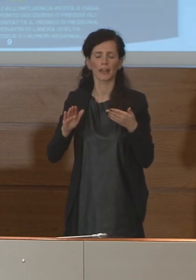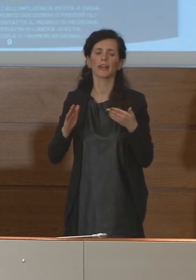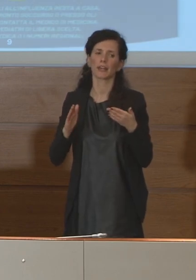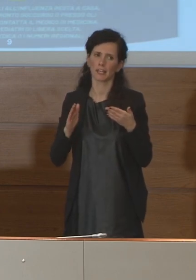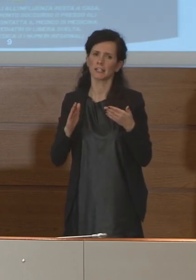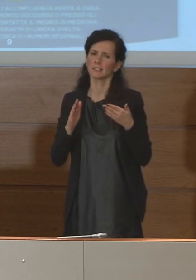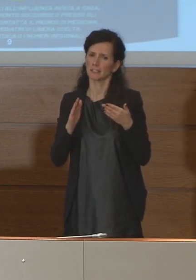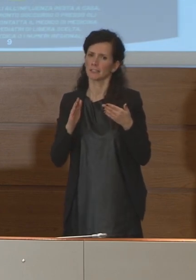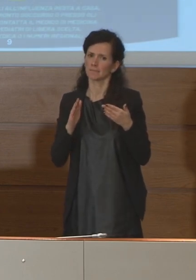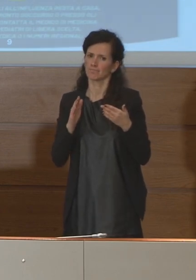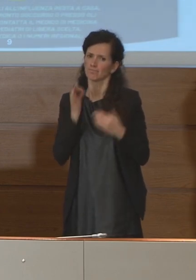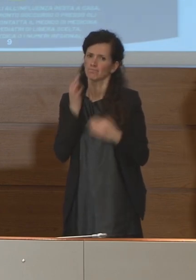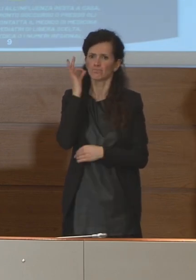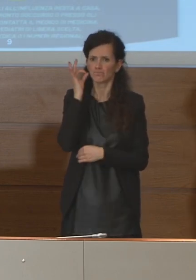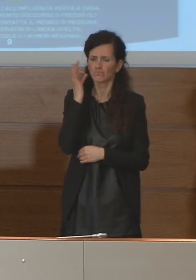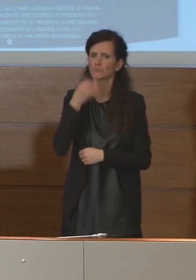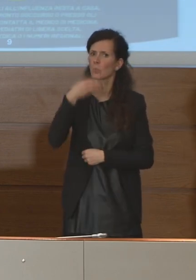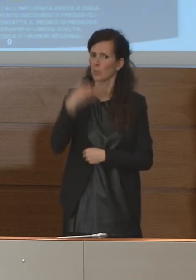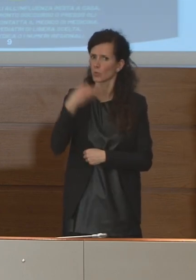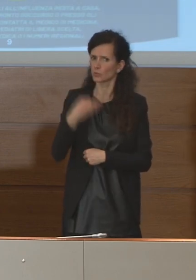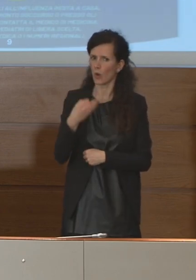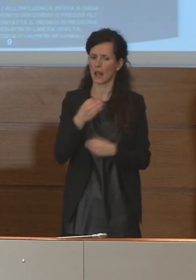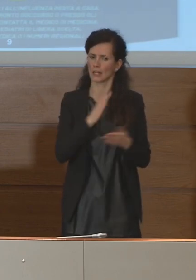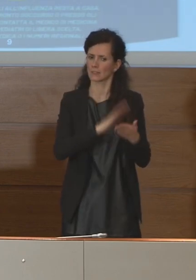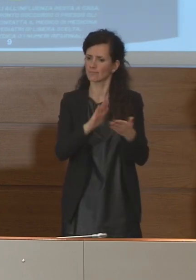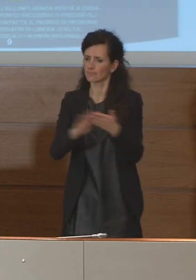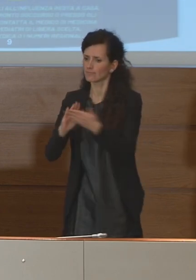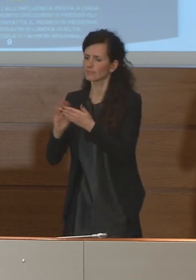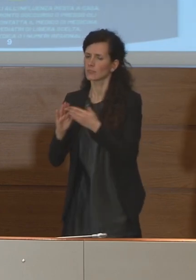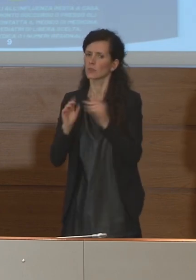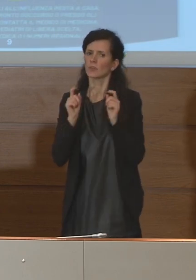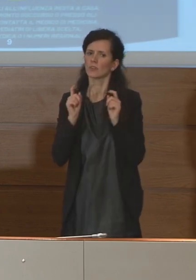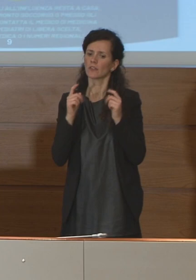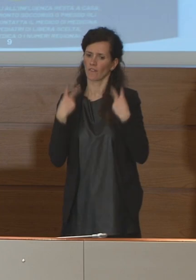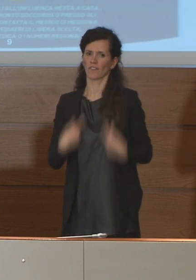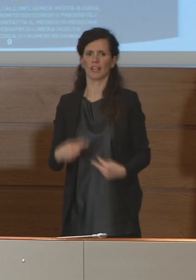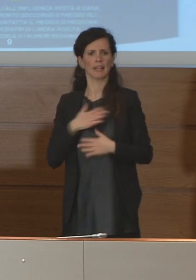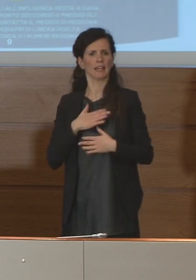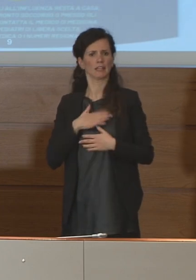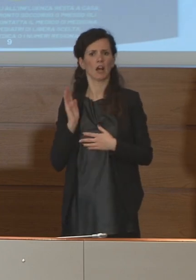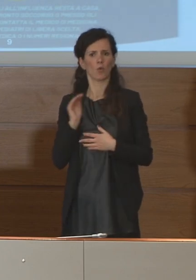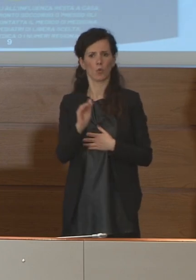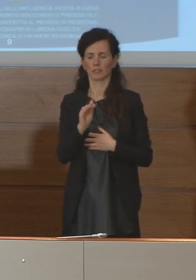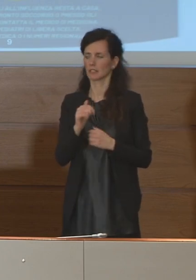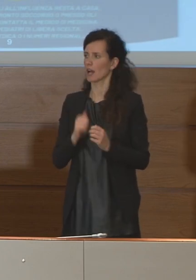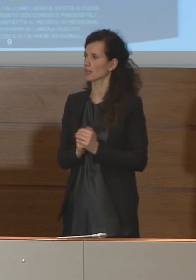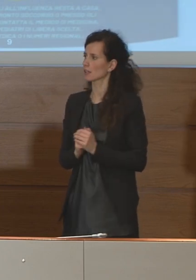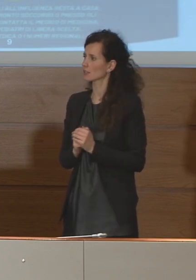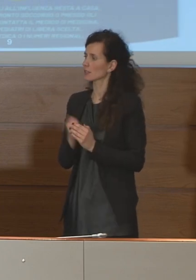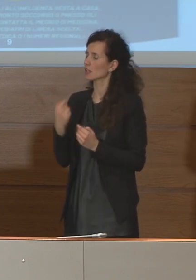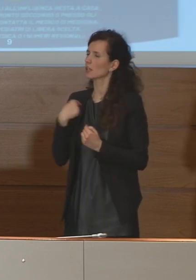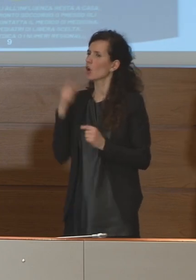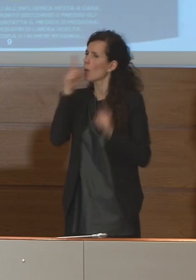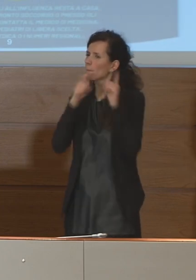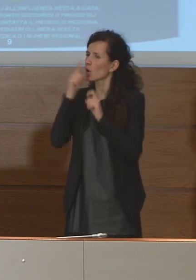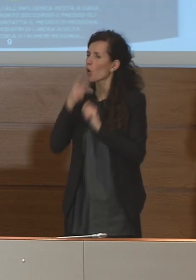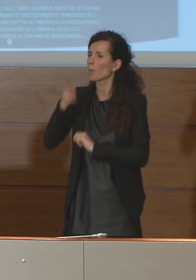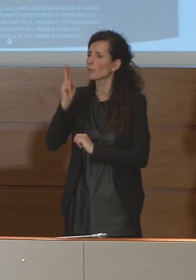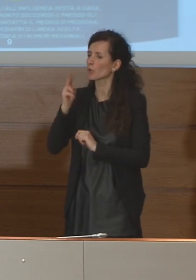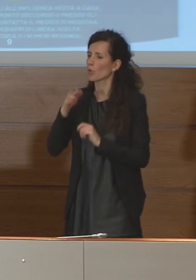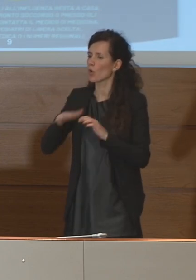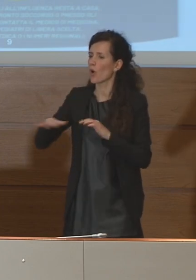sistematica puntuale nella nostra vita quotidiana Mi preoccupavo degli spazi comuni